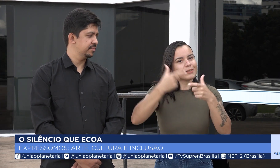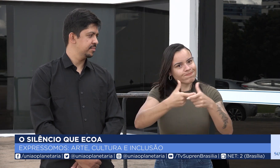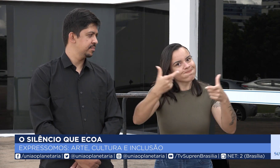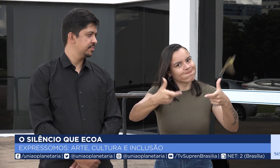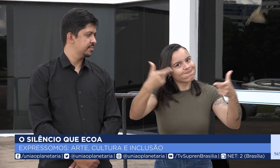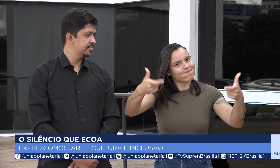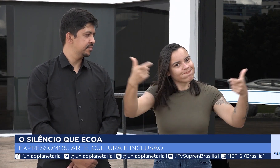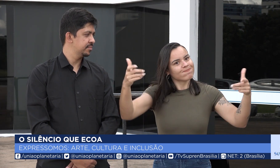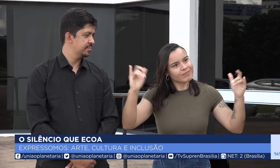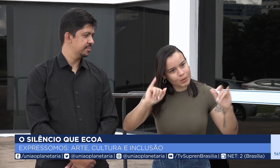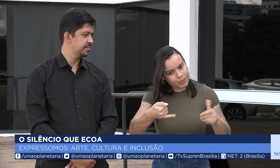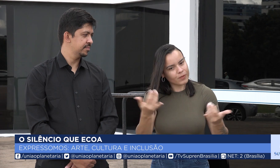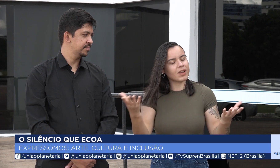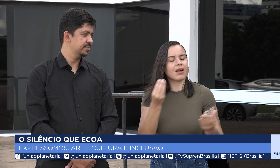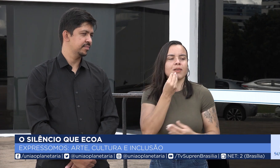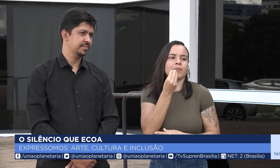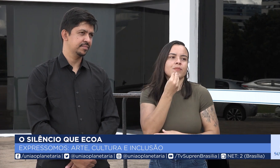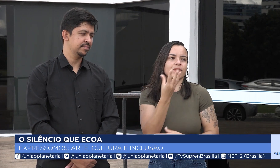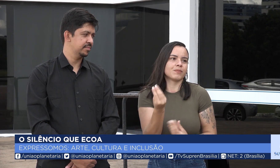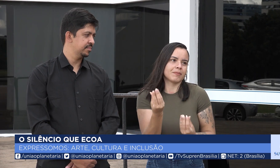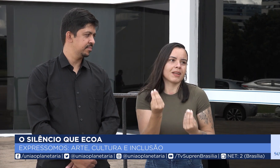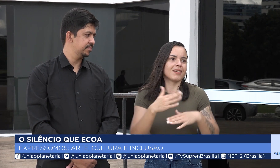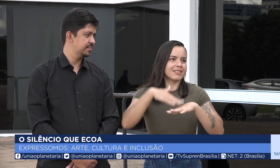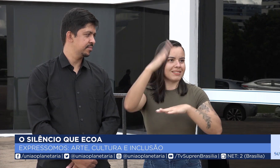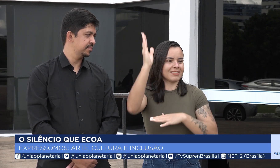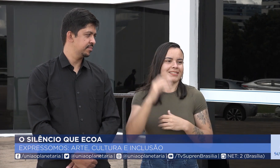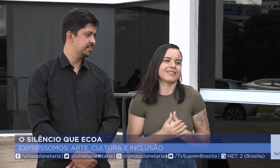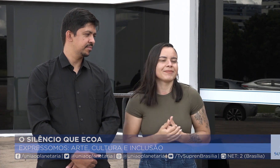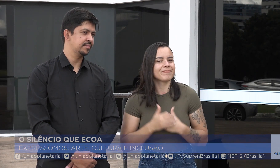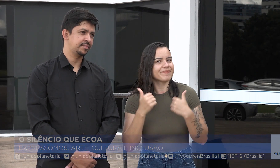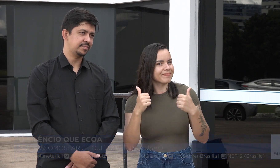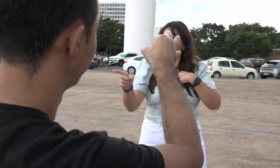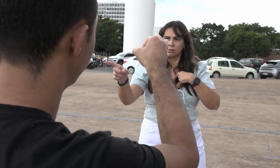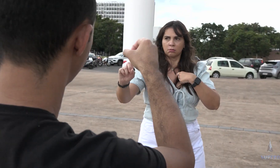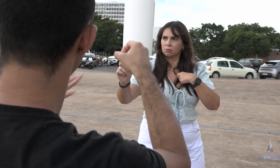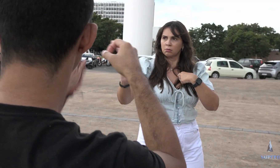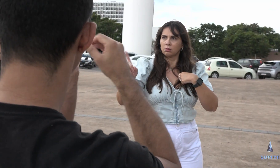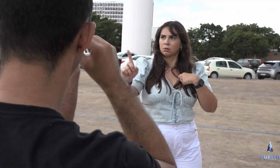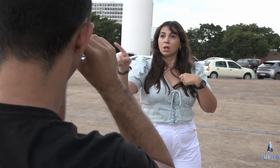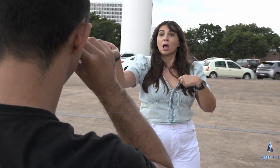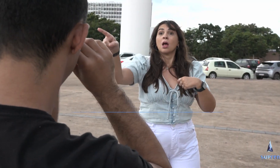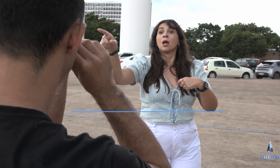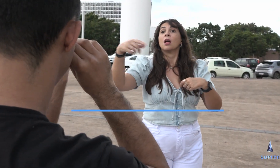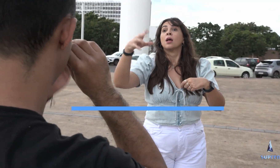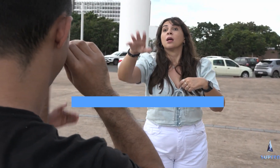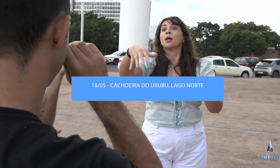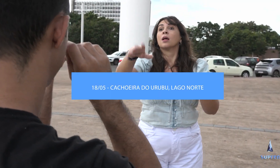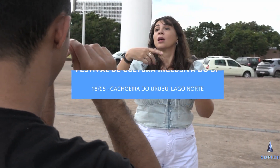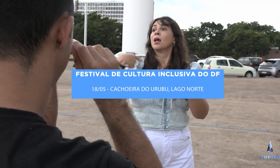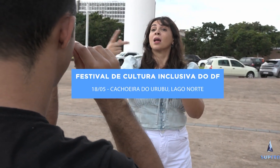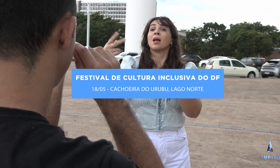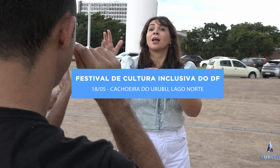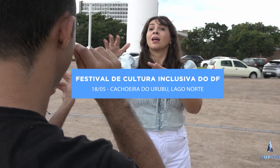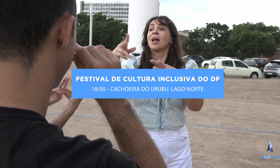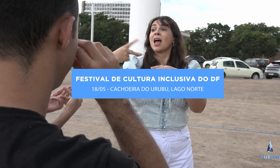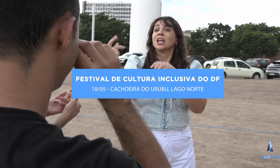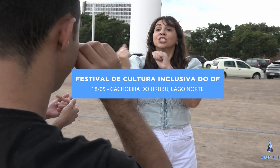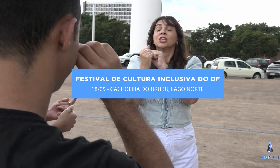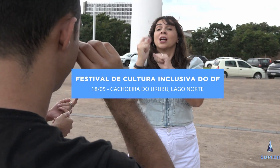na comunidade, e é por isso que eu luto. O grupo se apresenta no Festival de Cultura Inclusiva do DF no